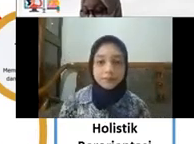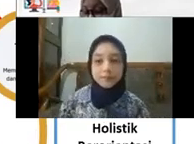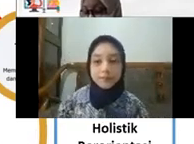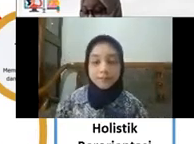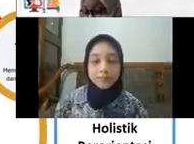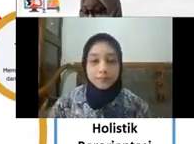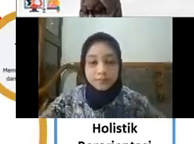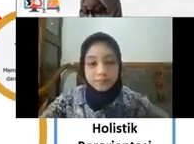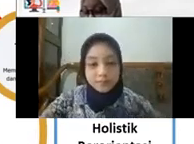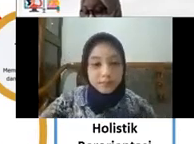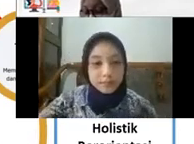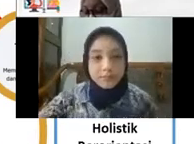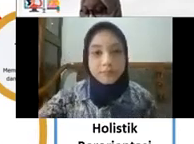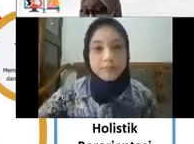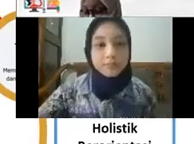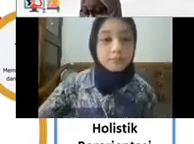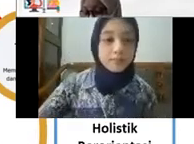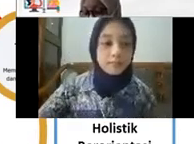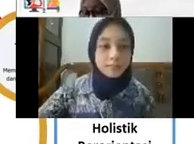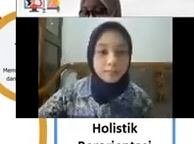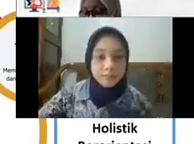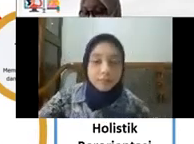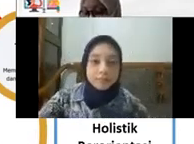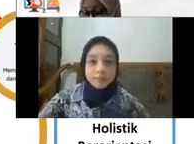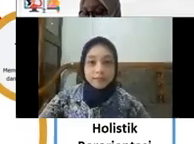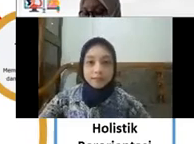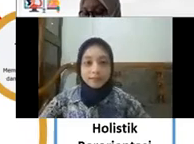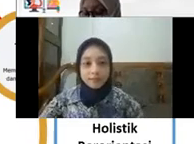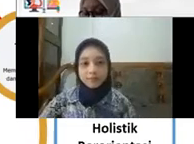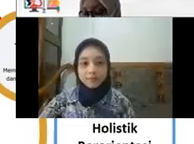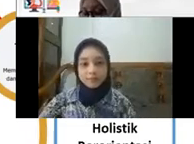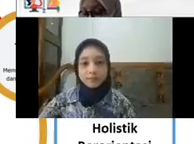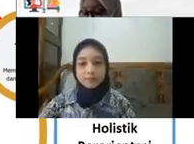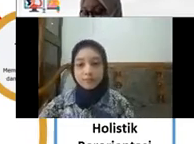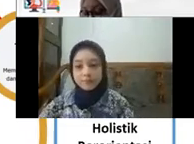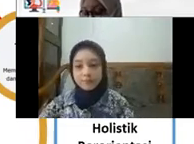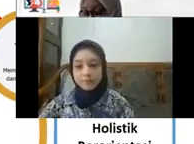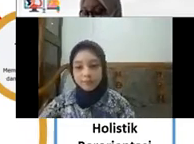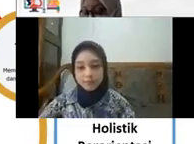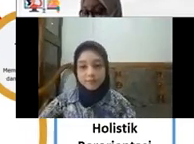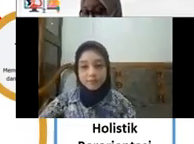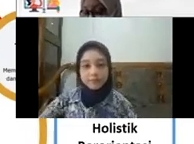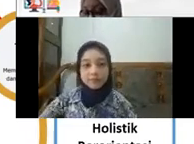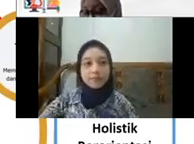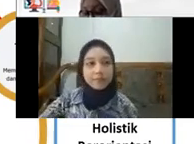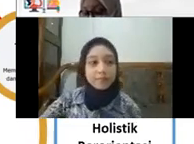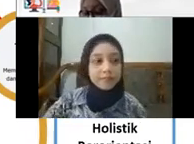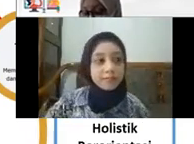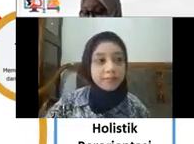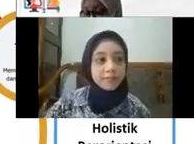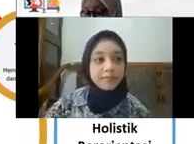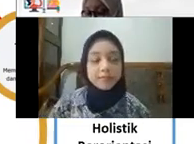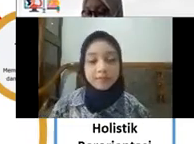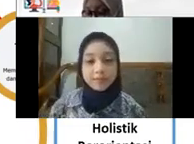Membangun Hubungan dengan Berbagai pemangku Kepentingan yang Lebih luas Prinsip-prinsip Kemitraan Multipihak Ini telah kami Susun